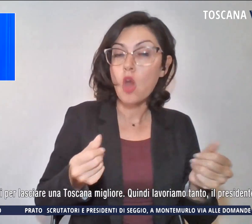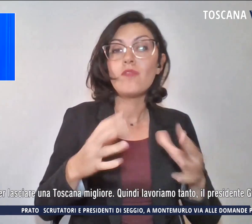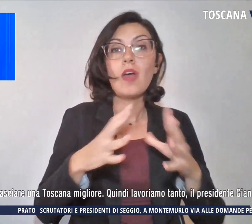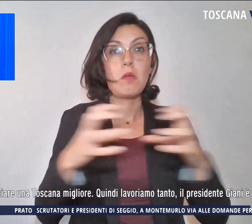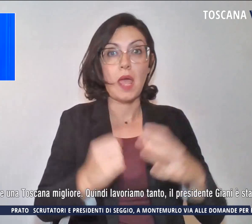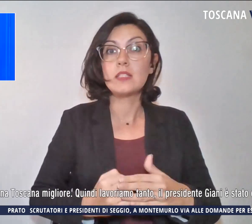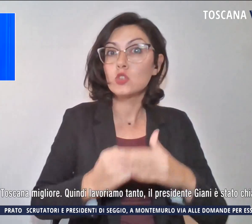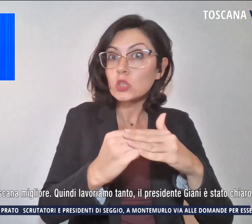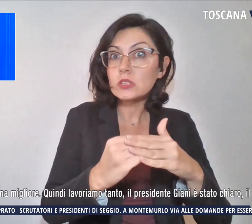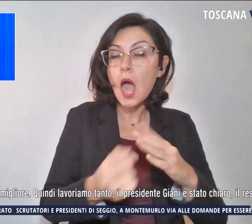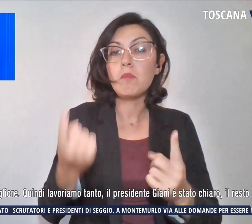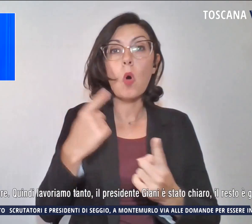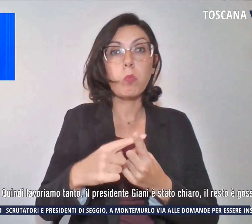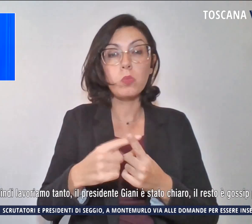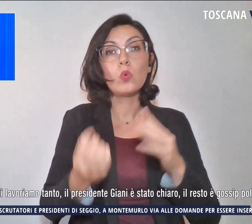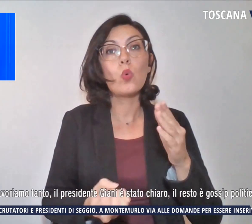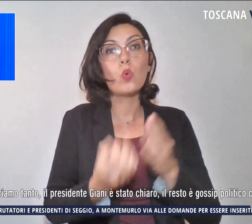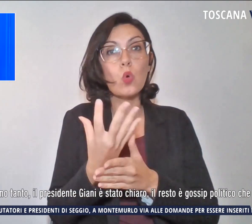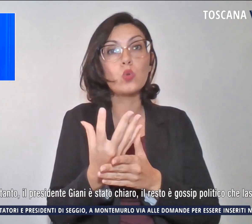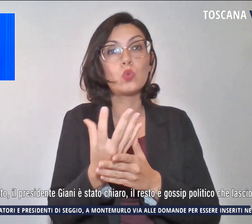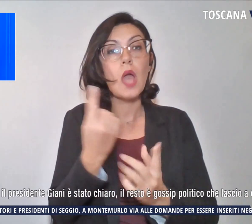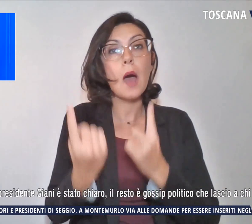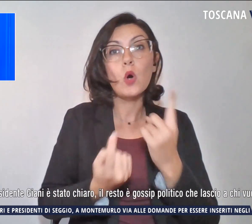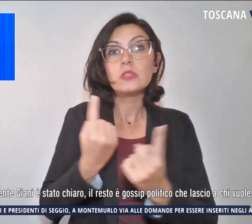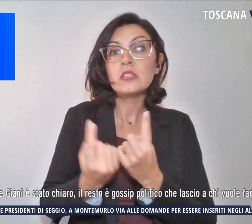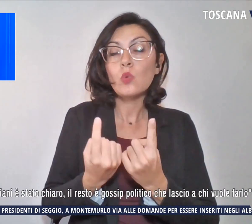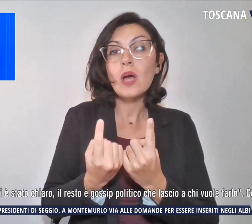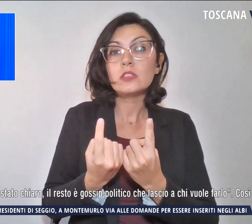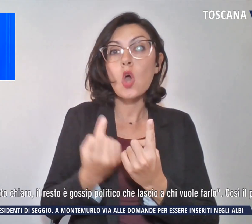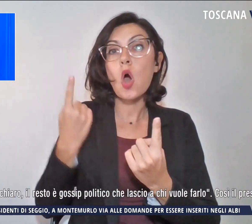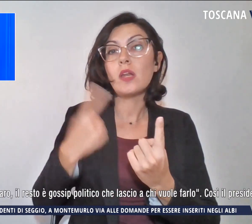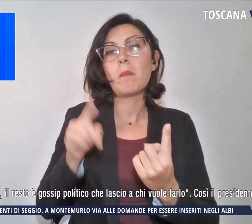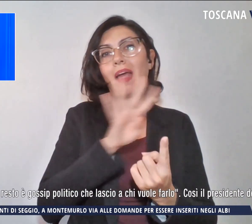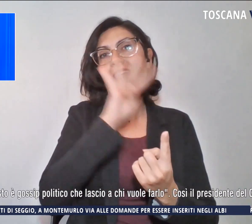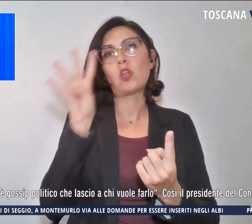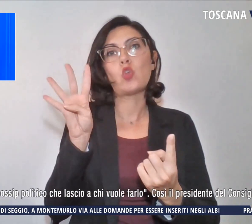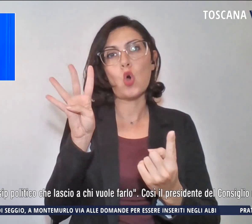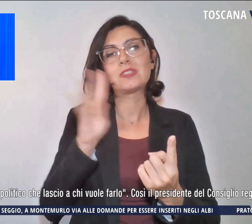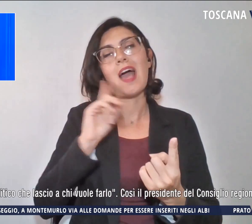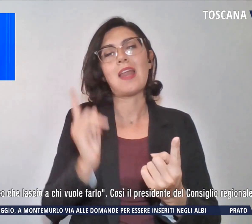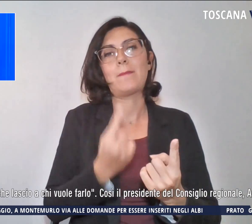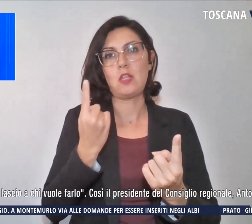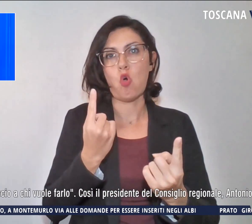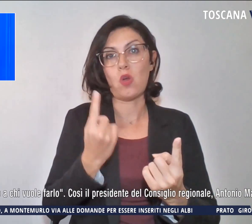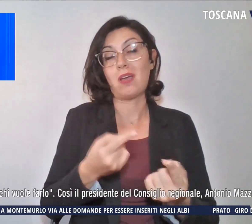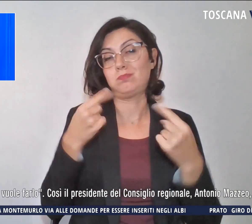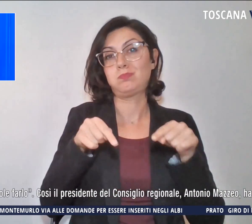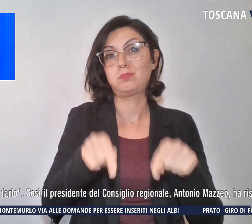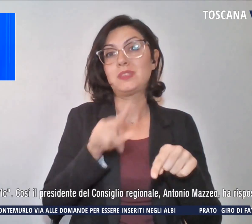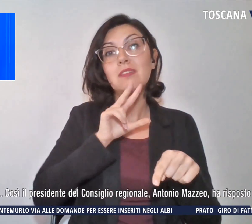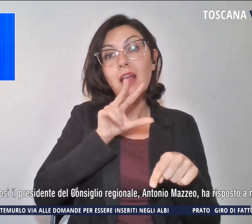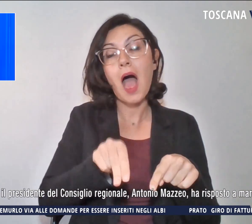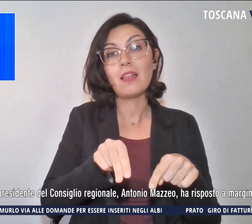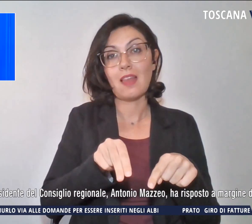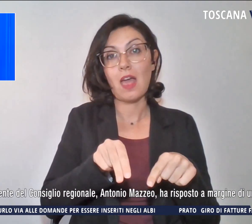come costruiamo le condizioni per lasciare una Toscana migliore. Queste le parole del